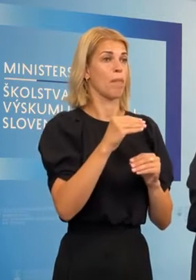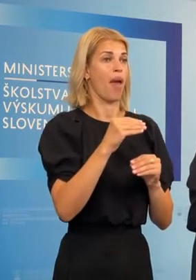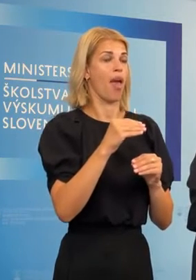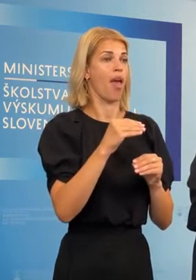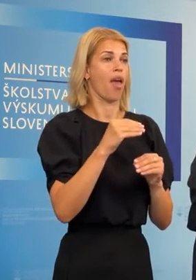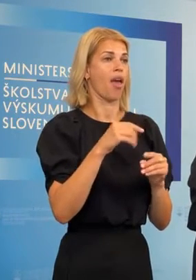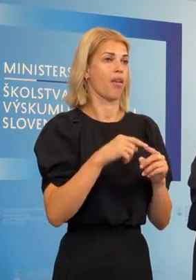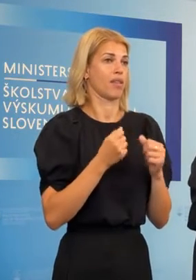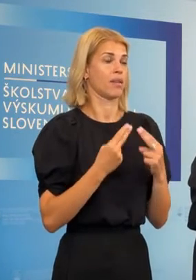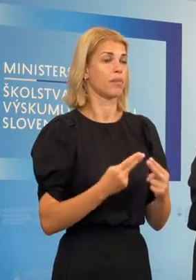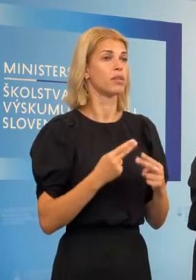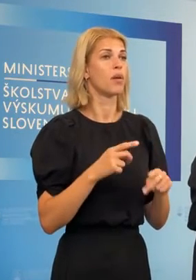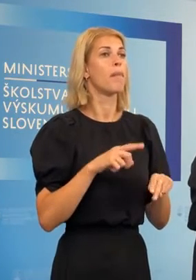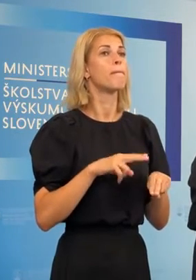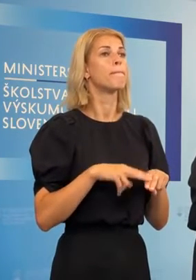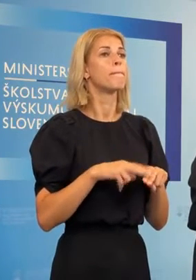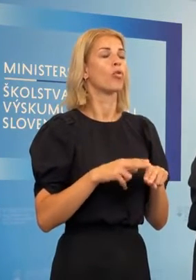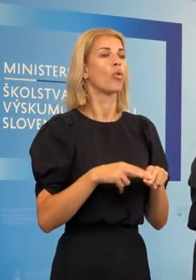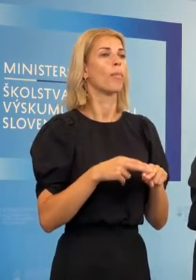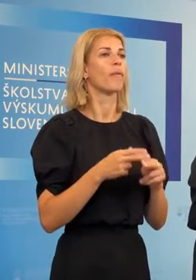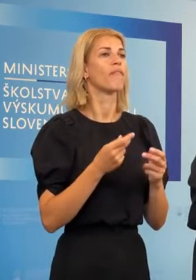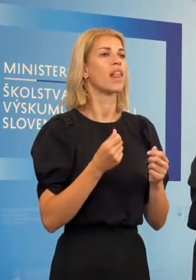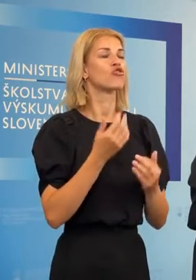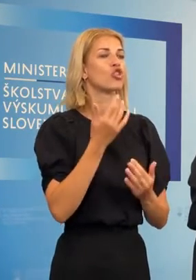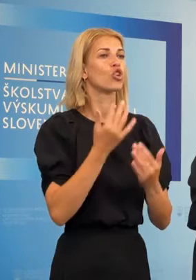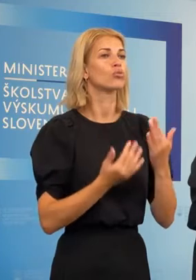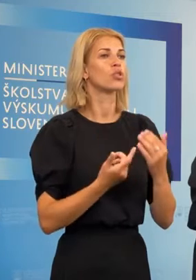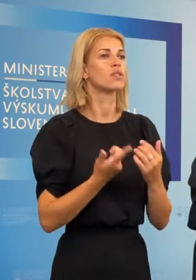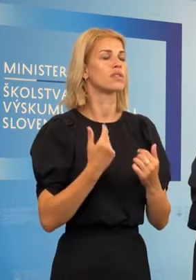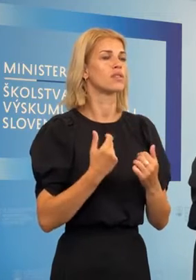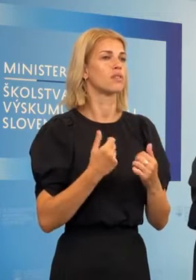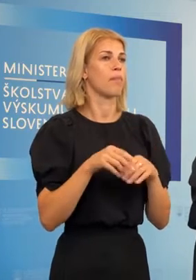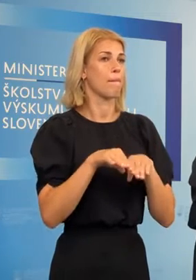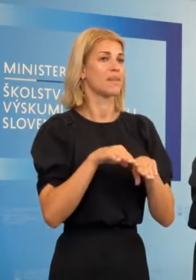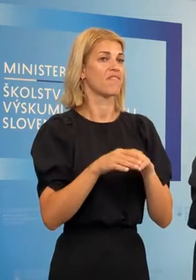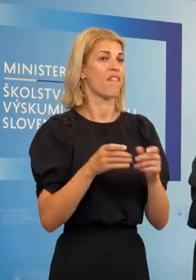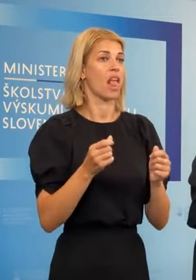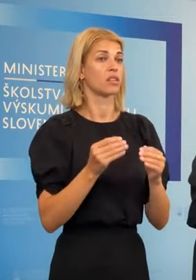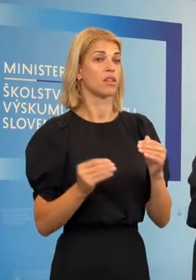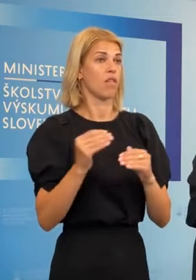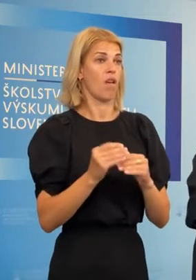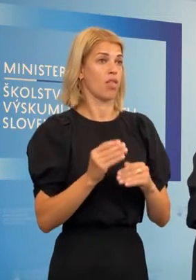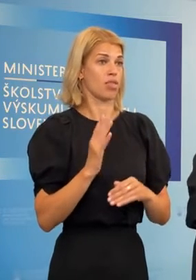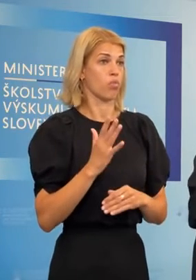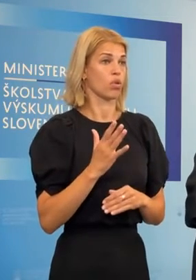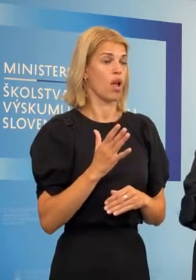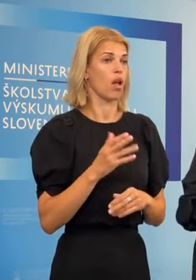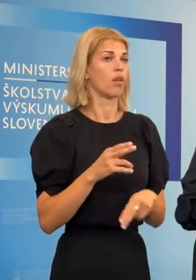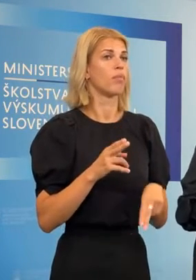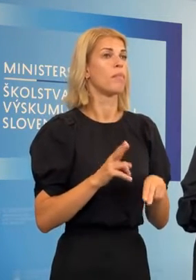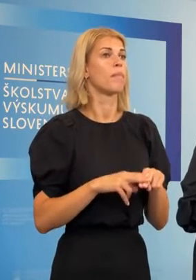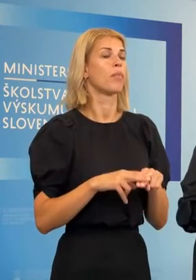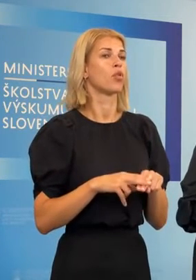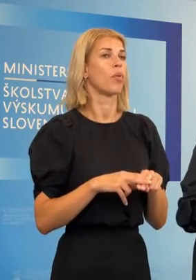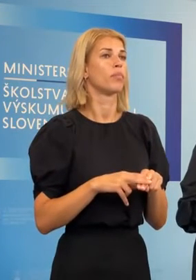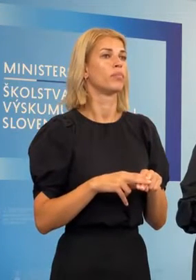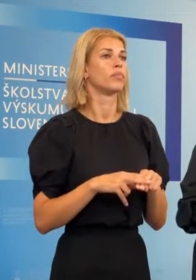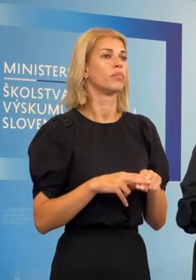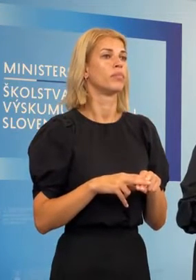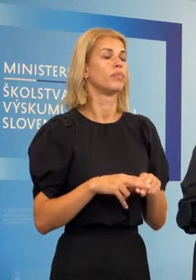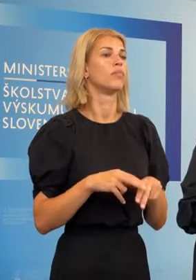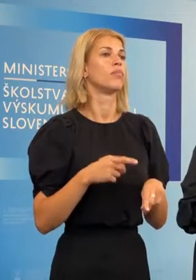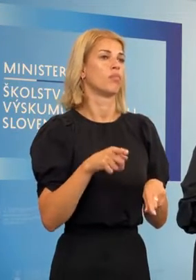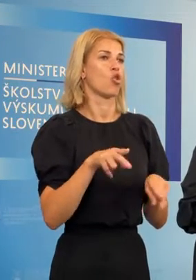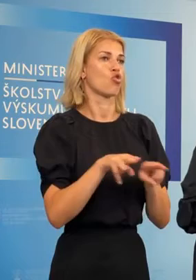finančný rozpočet navýšený z ministerstva financí, tak to nevieme. Respektíve stalo by sa to, že potom to